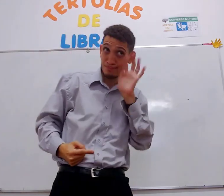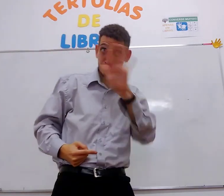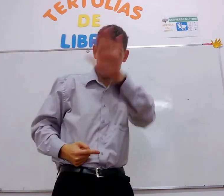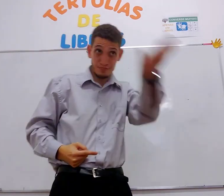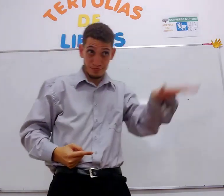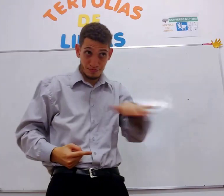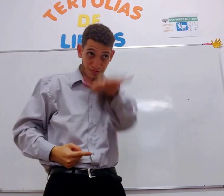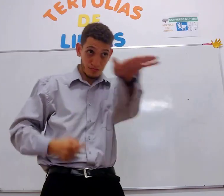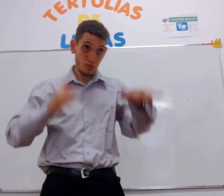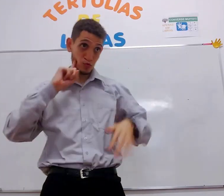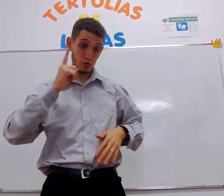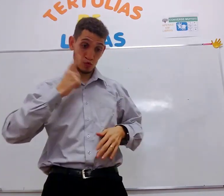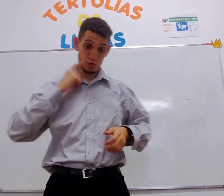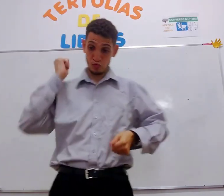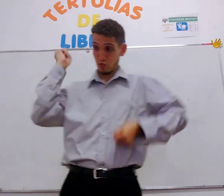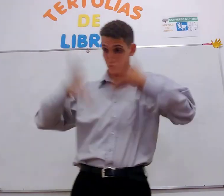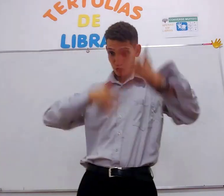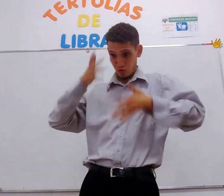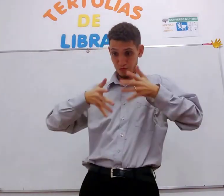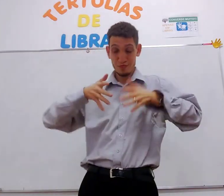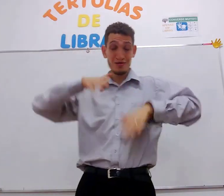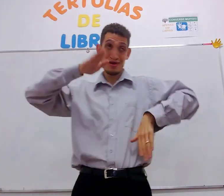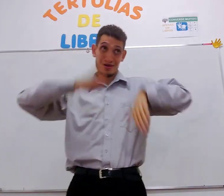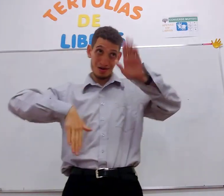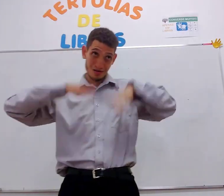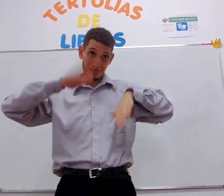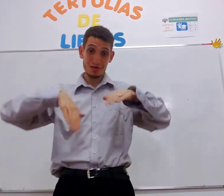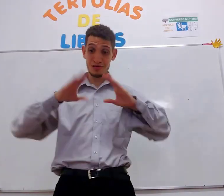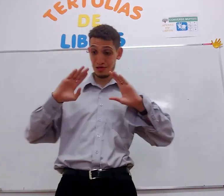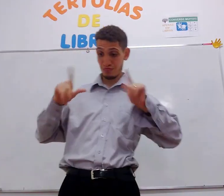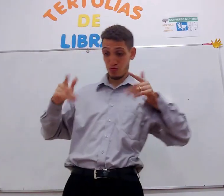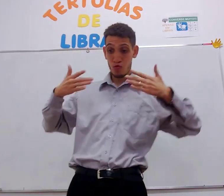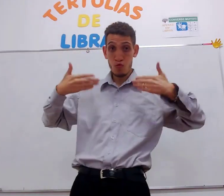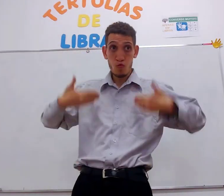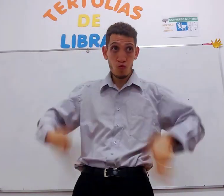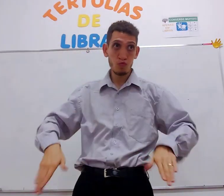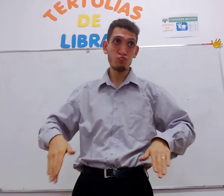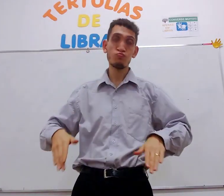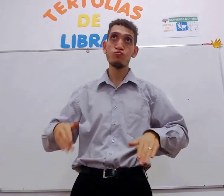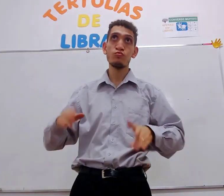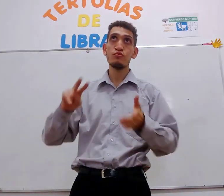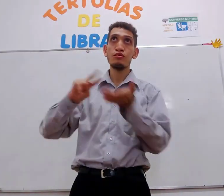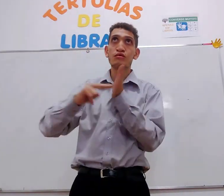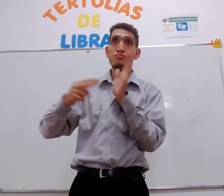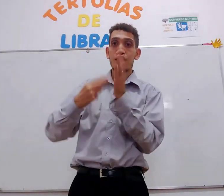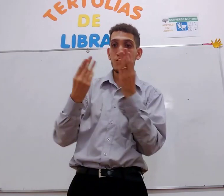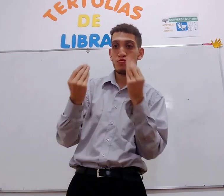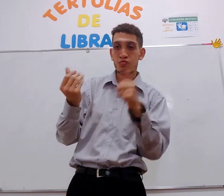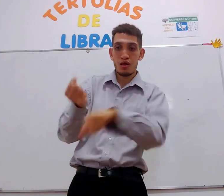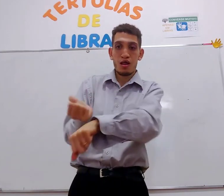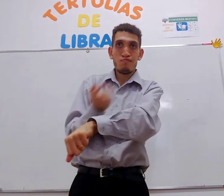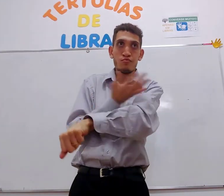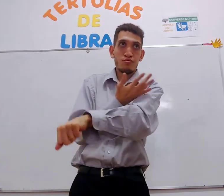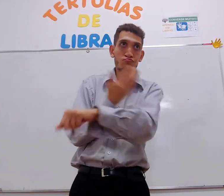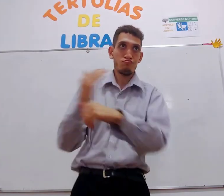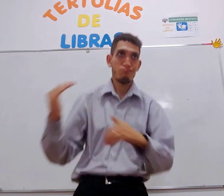depende de cada um, olha, você surda, sinalizar, às vezes, a dor natural, igual